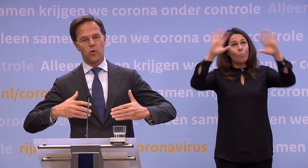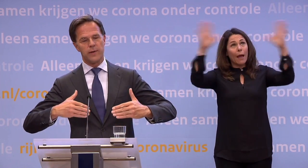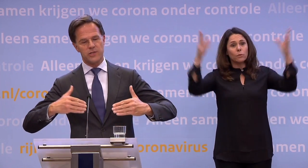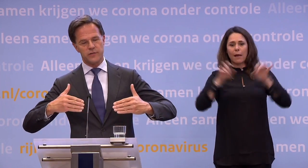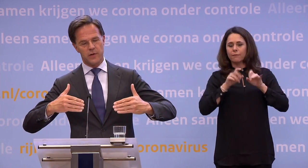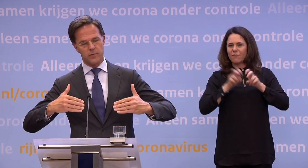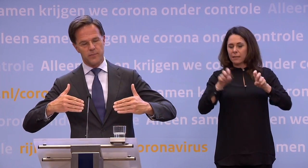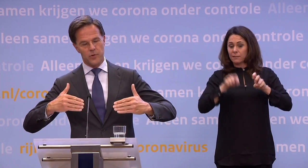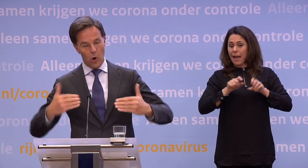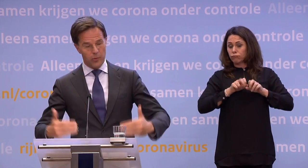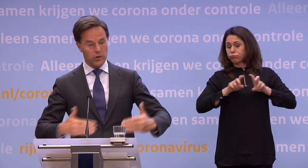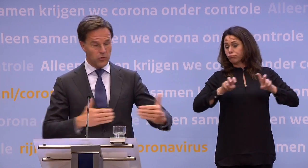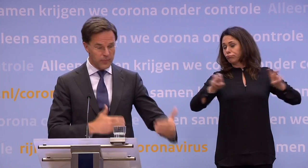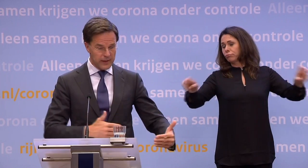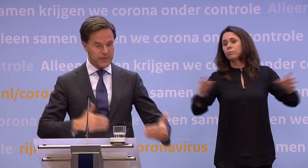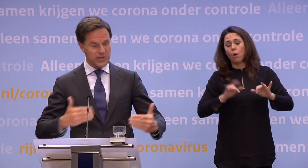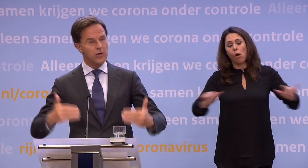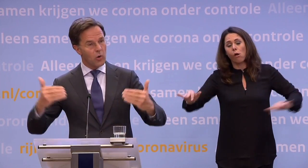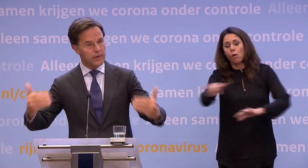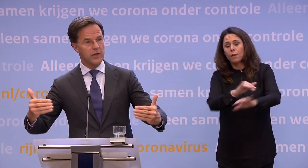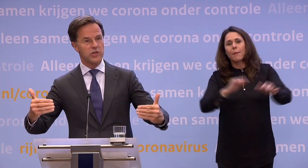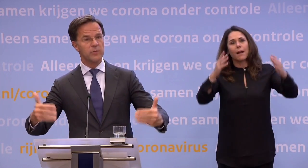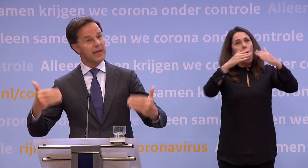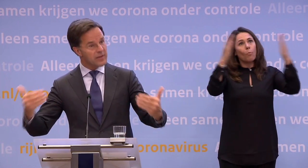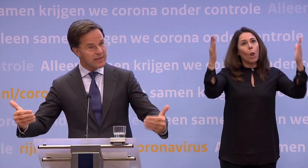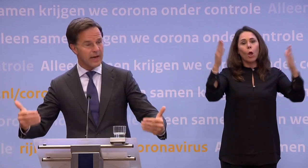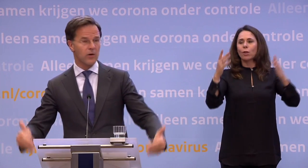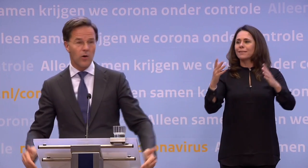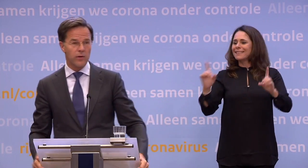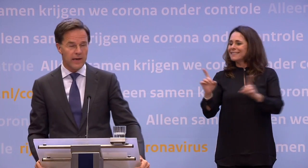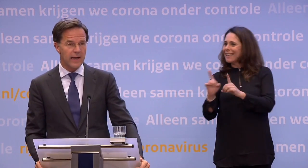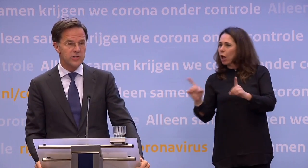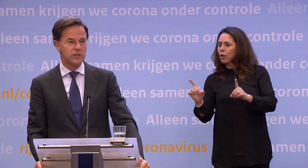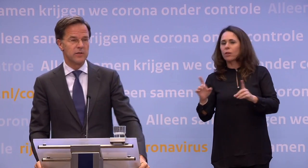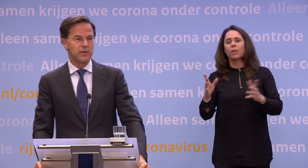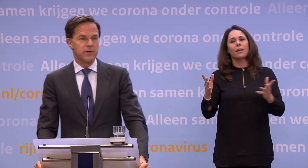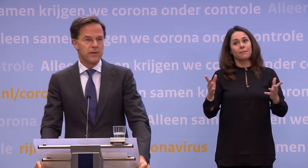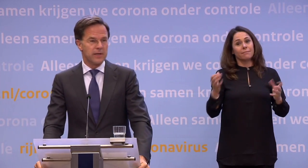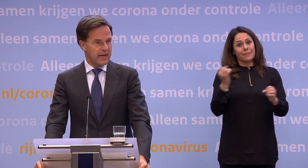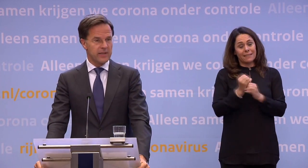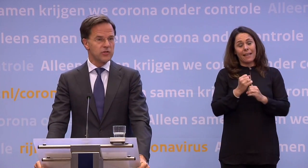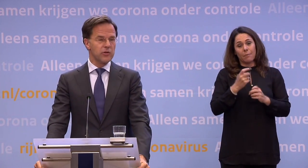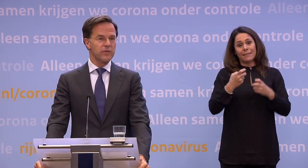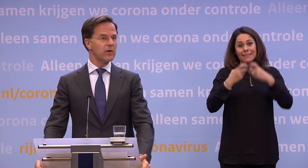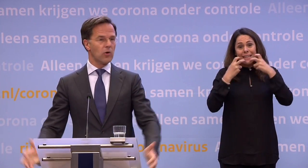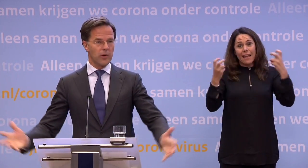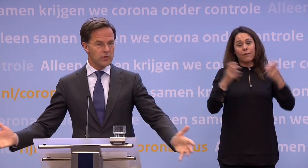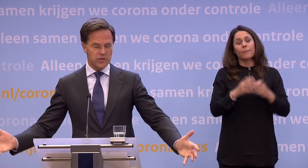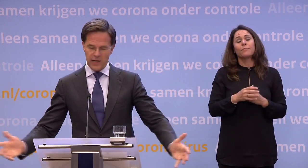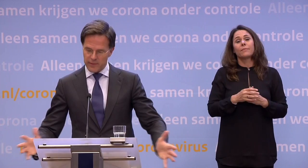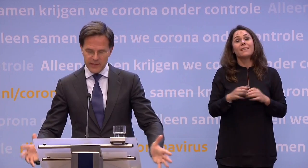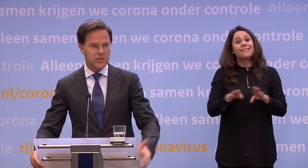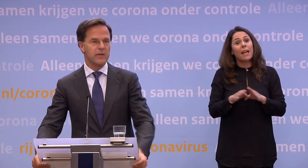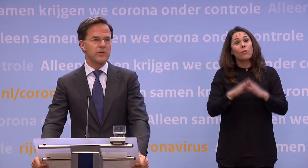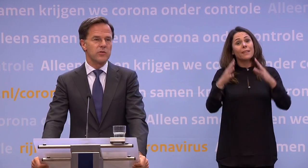een combinatie van openlucht of binnen, maar zeker ook met hard schreeuw. Dat betekent in de kerken ook, helaas, de kerkdiensten kunnen weer, ook op